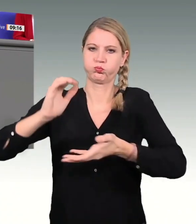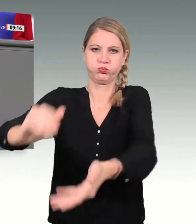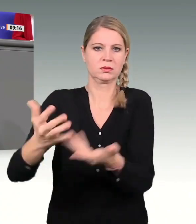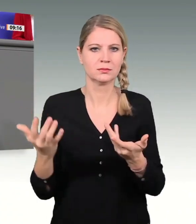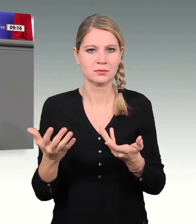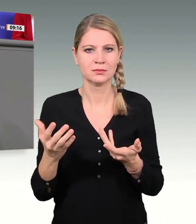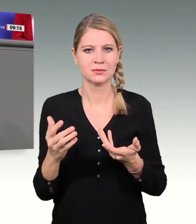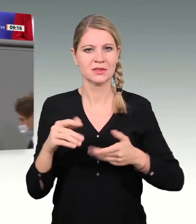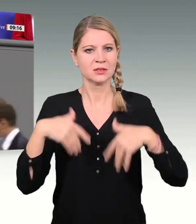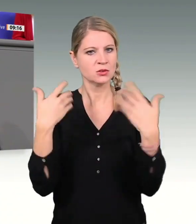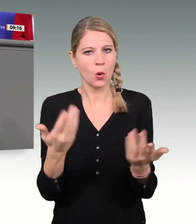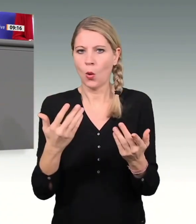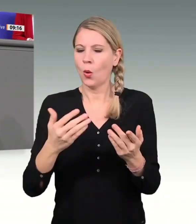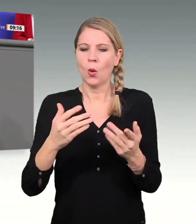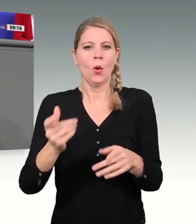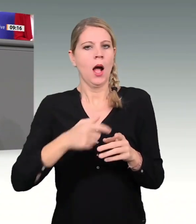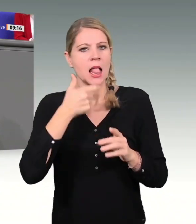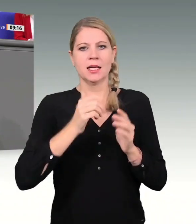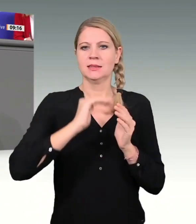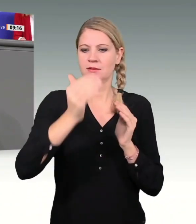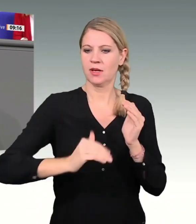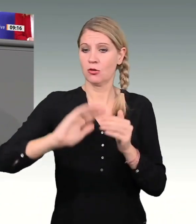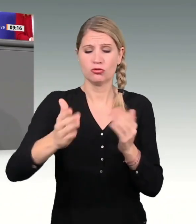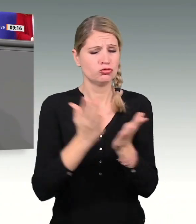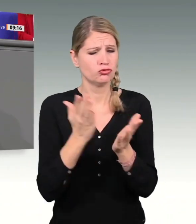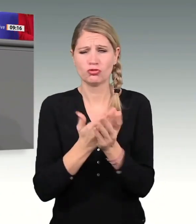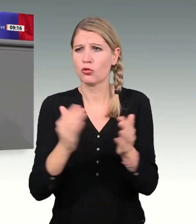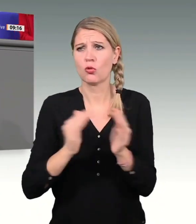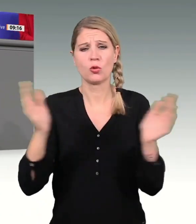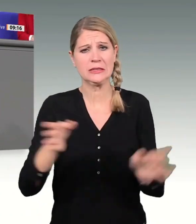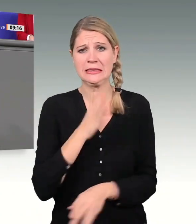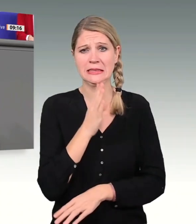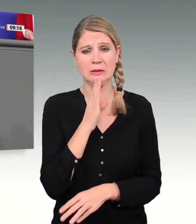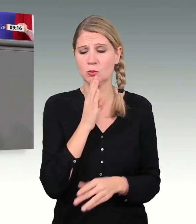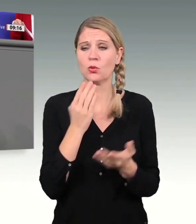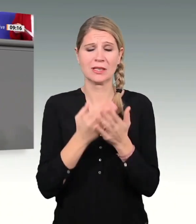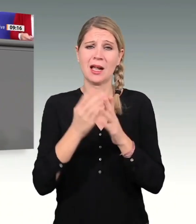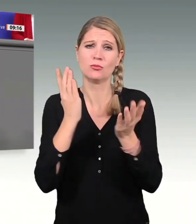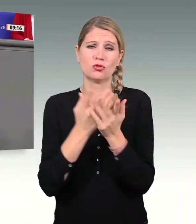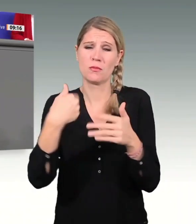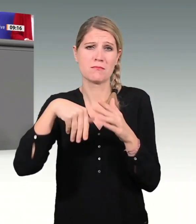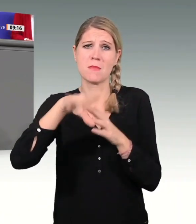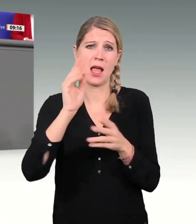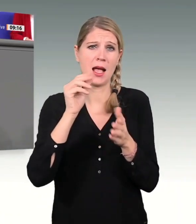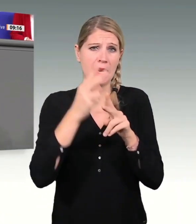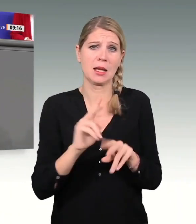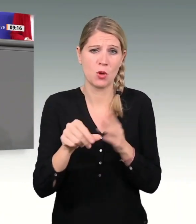zukünftigen Generationen nicht weiter ein. Drittens. Effiziente Förderprogramme sind einfach besser als immer